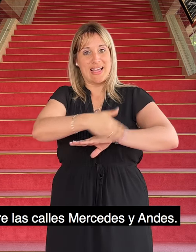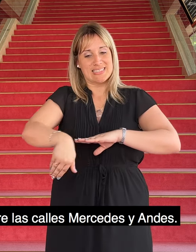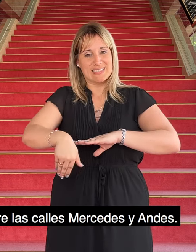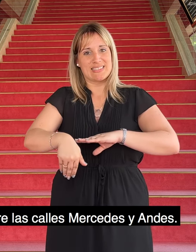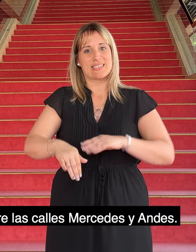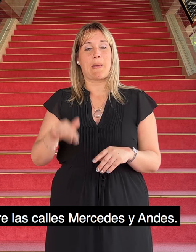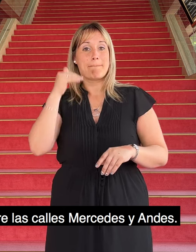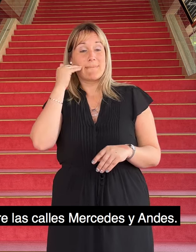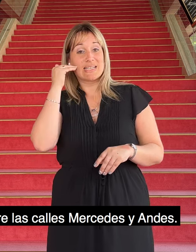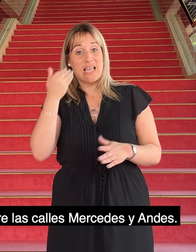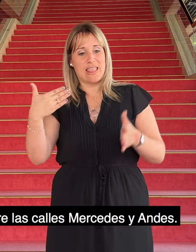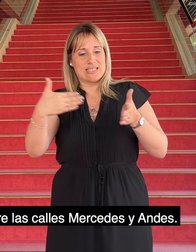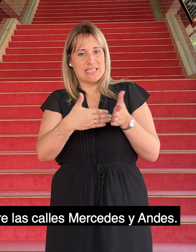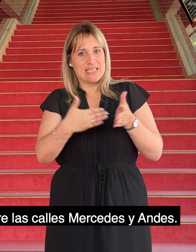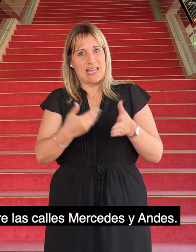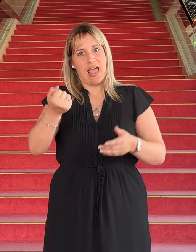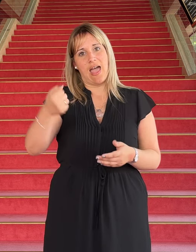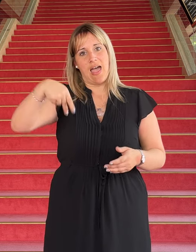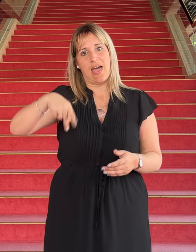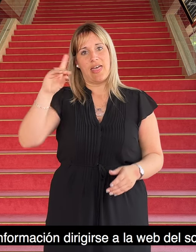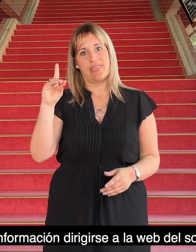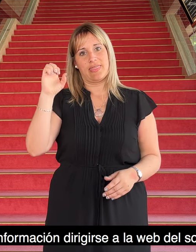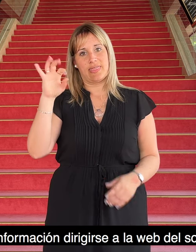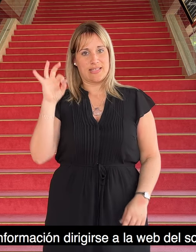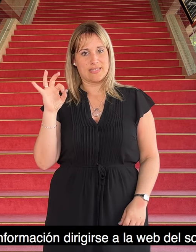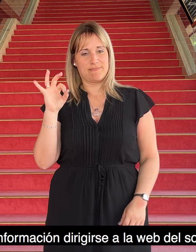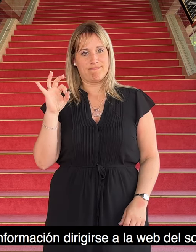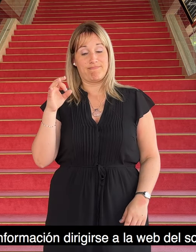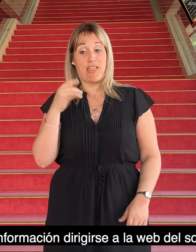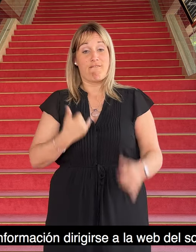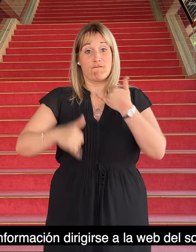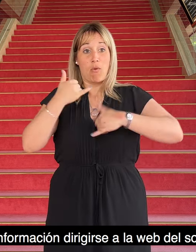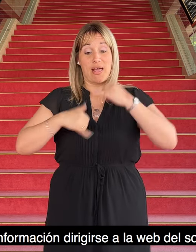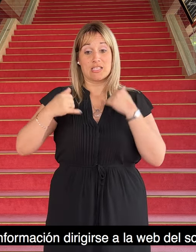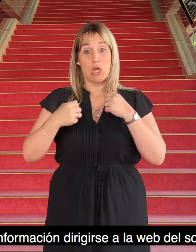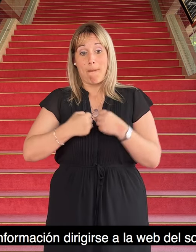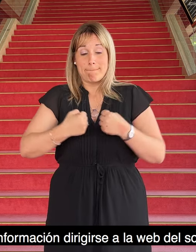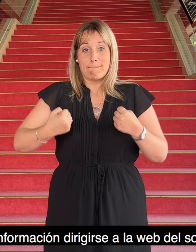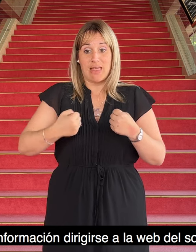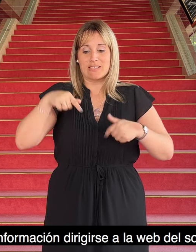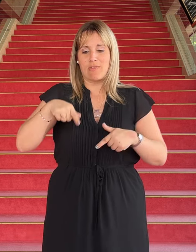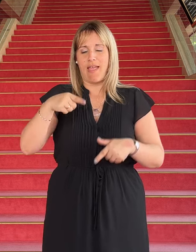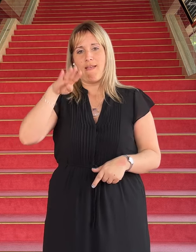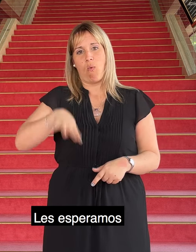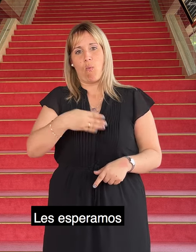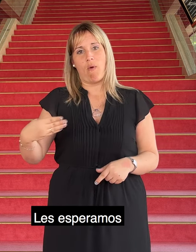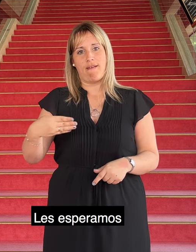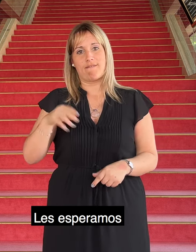Mercedes, esquina Andes. Para más información, dirigirse a la web del software. ¡Los esperamos!